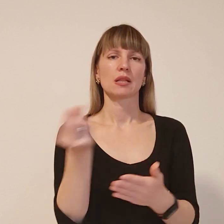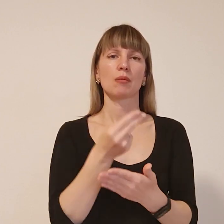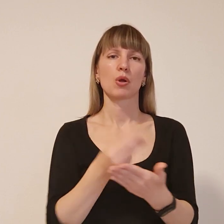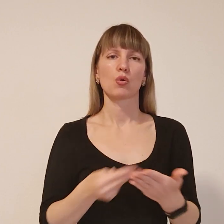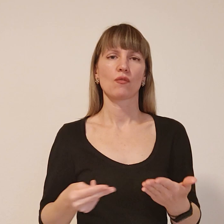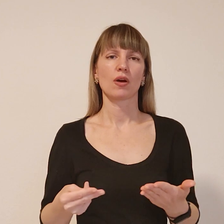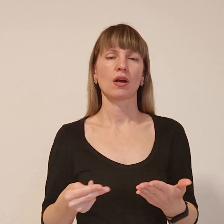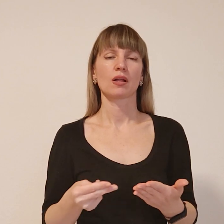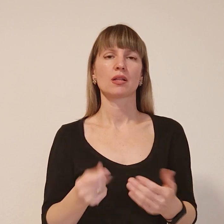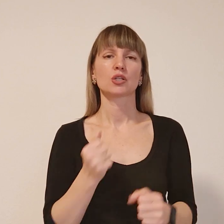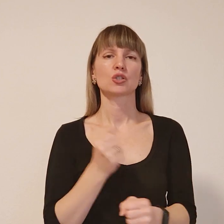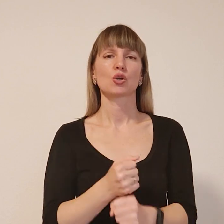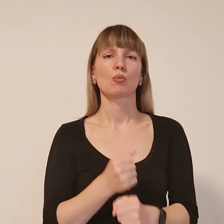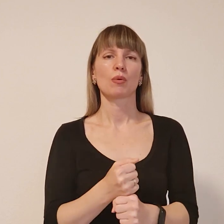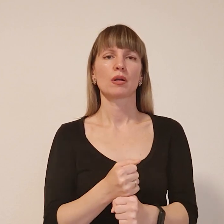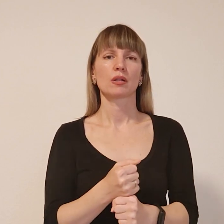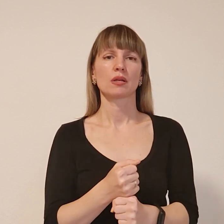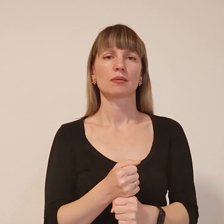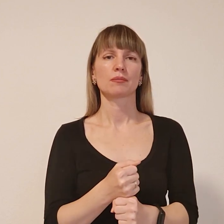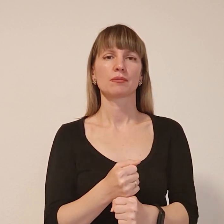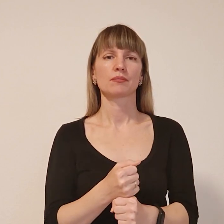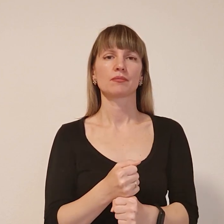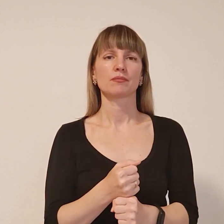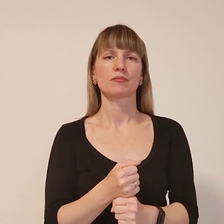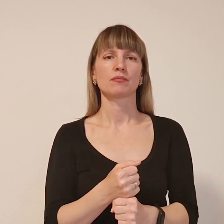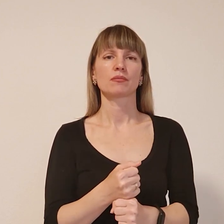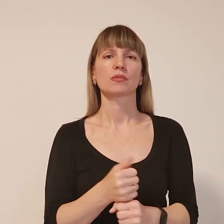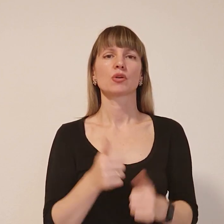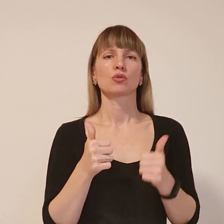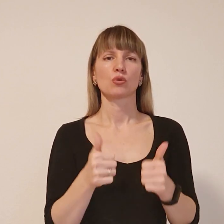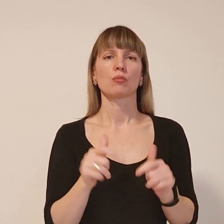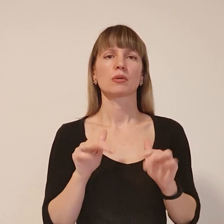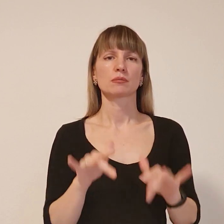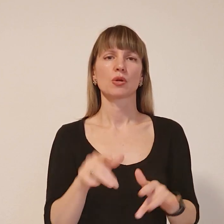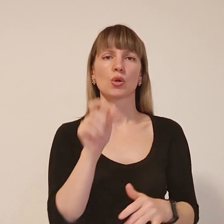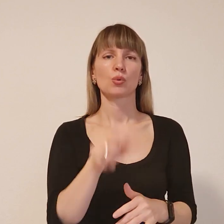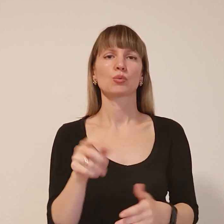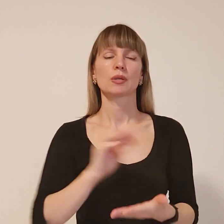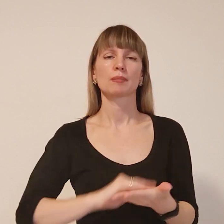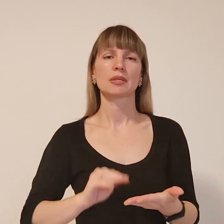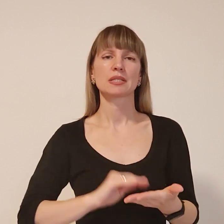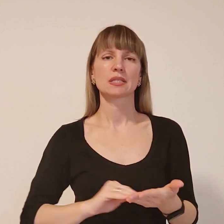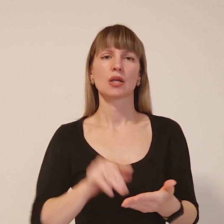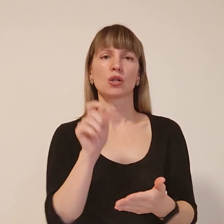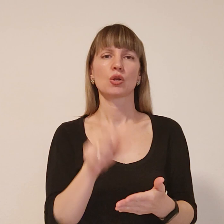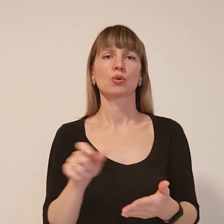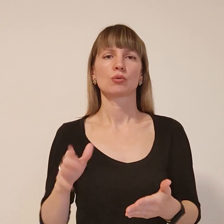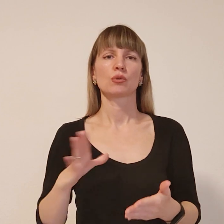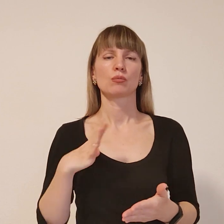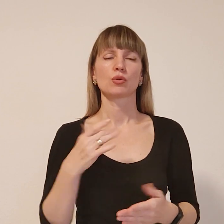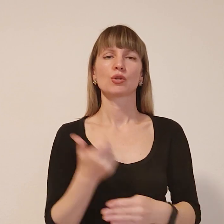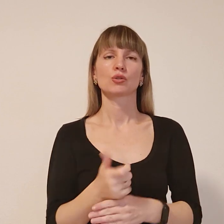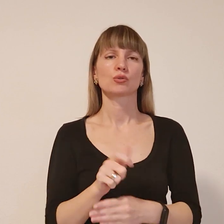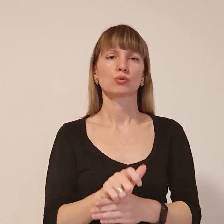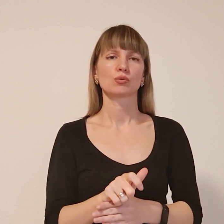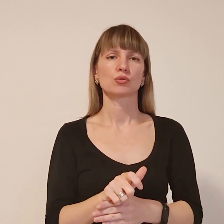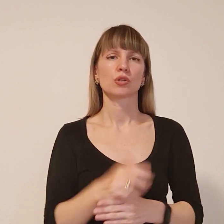зробили добру справу. Люди писали, люди були дуже раді.